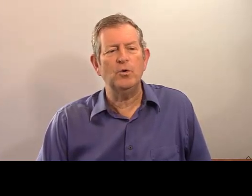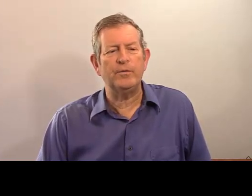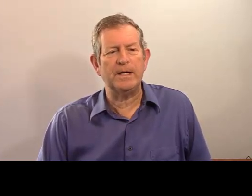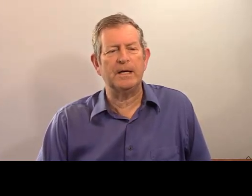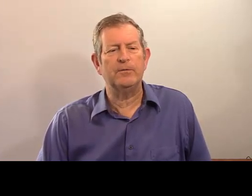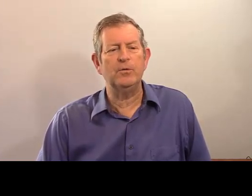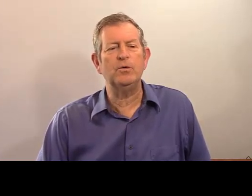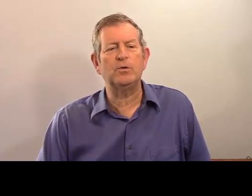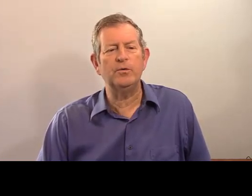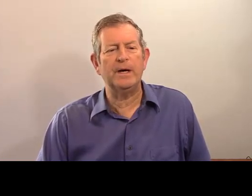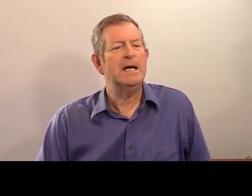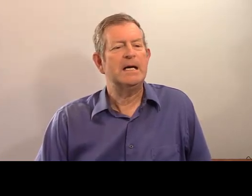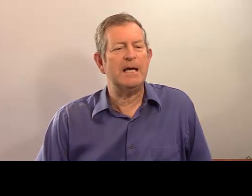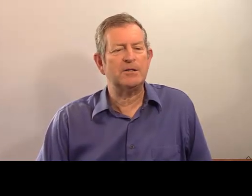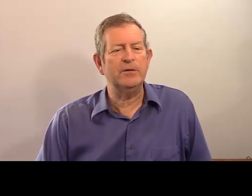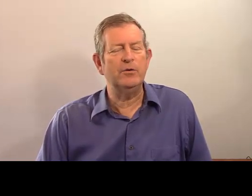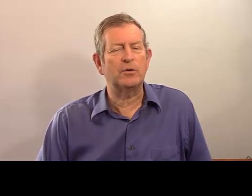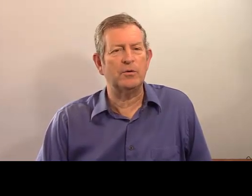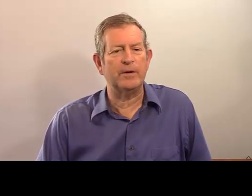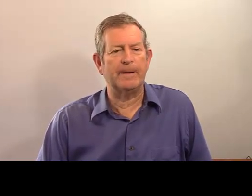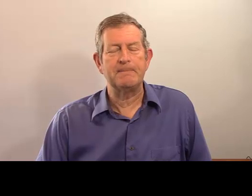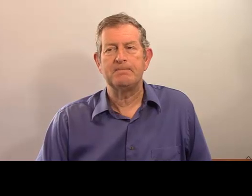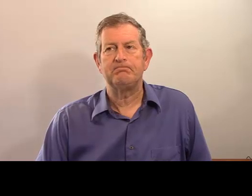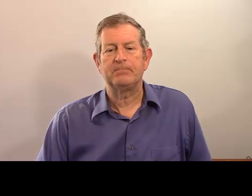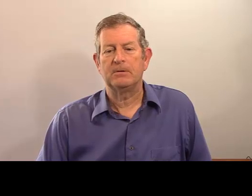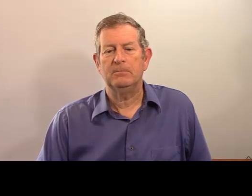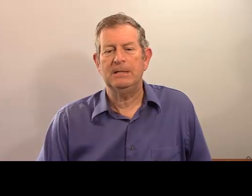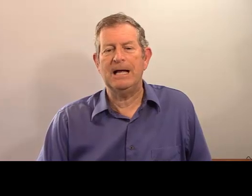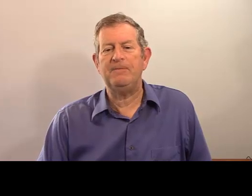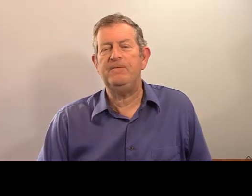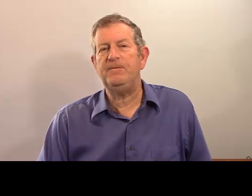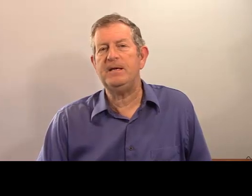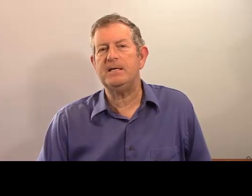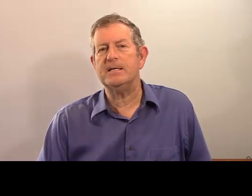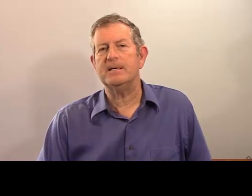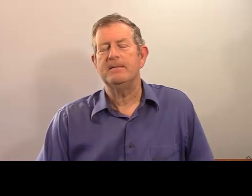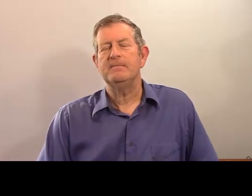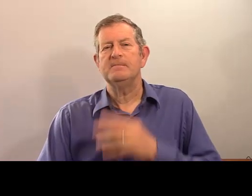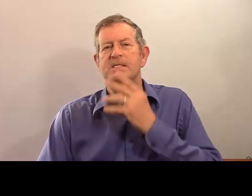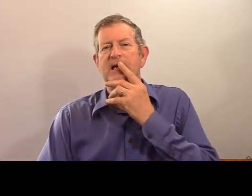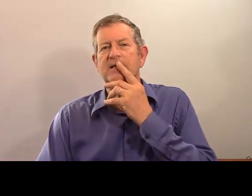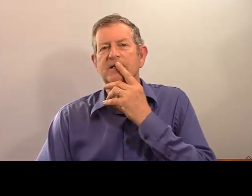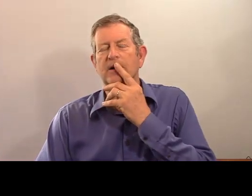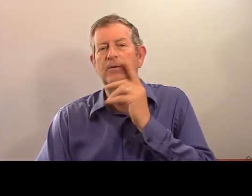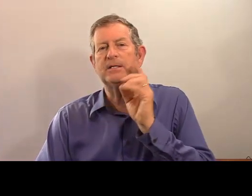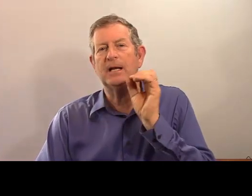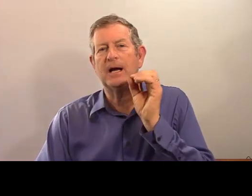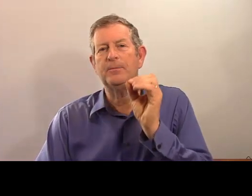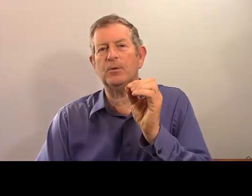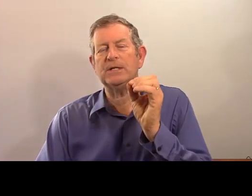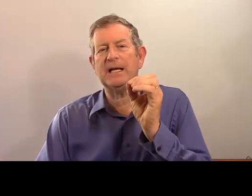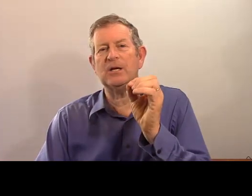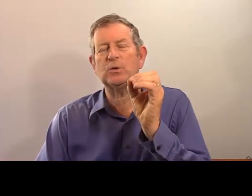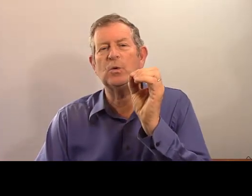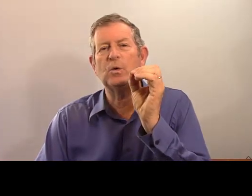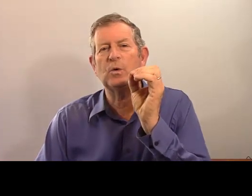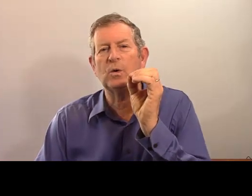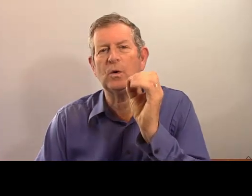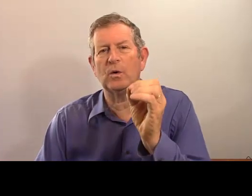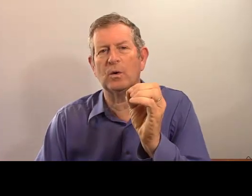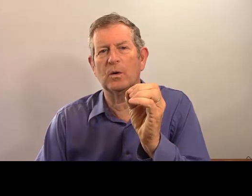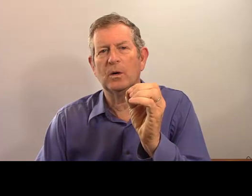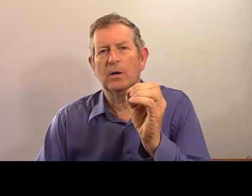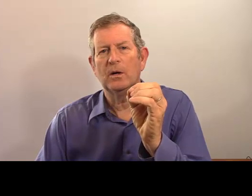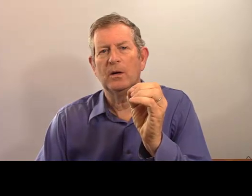Vous trouvez. Vous trouvez. Qu'est-ce que vous trouvez ? La fille. Qu'est-ce que... Ah oui, c'est la réponse à la question